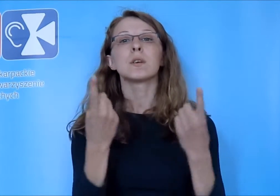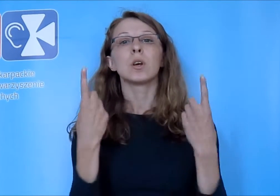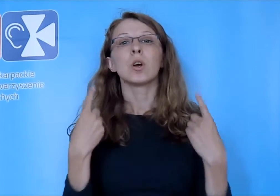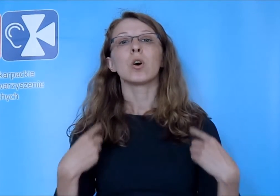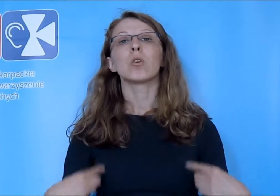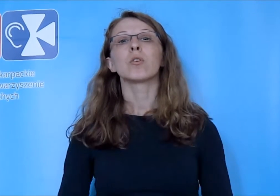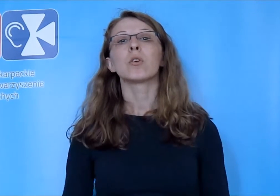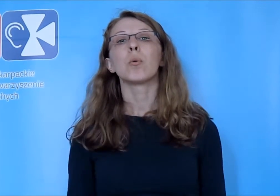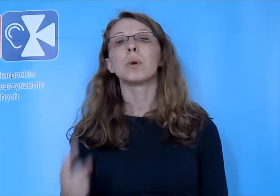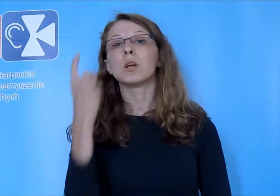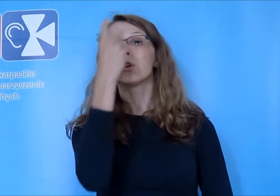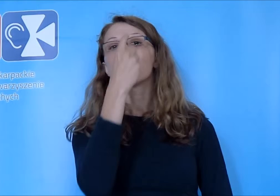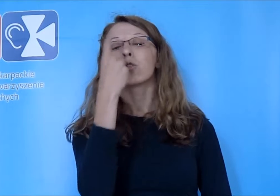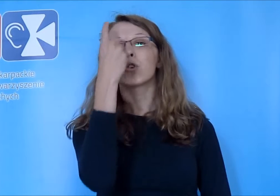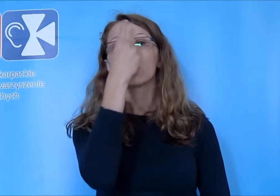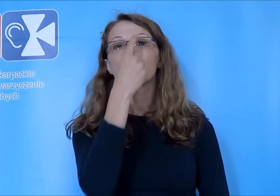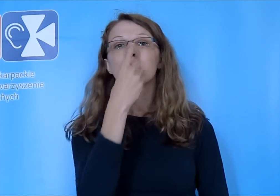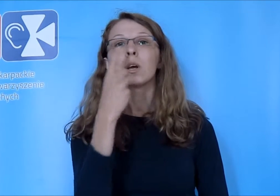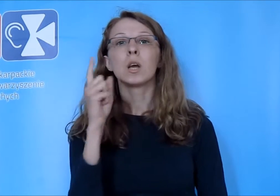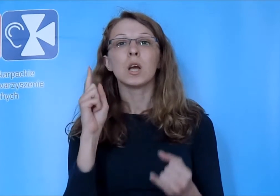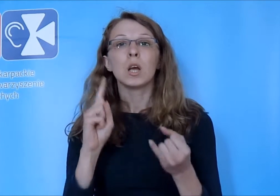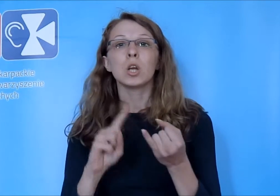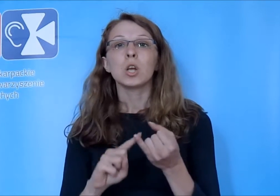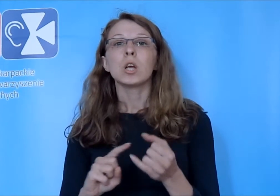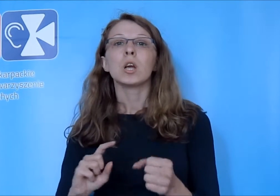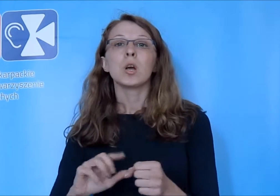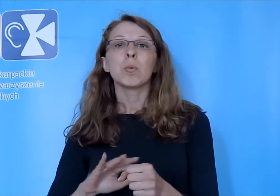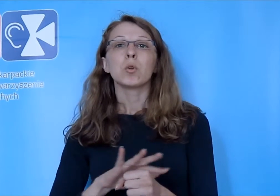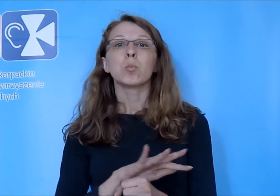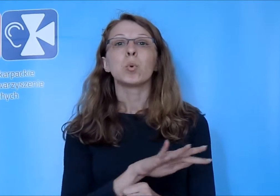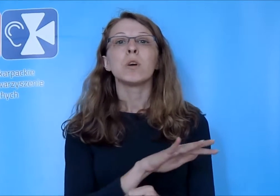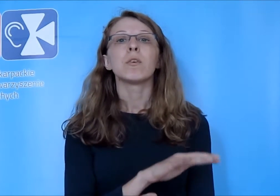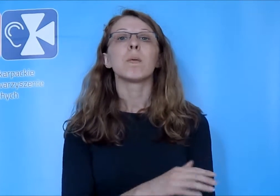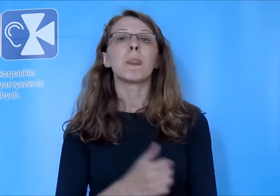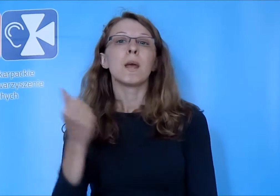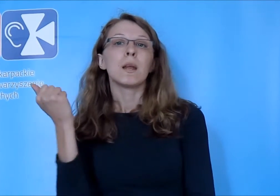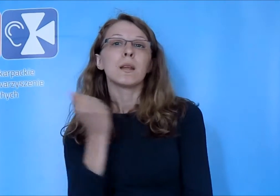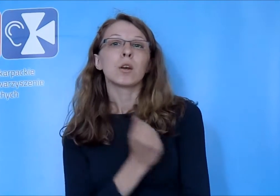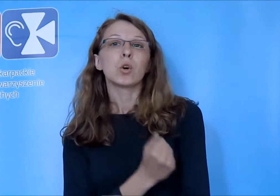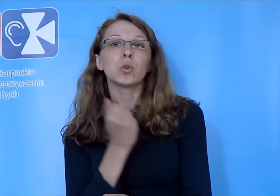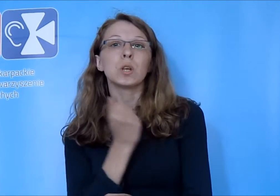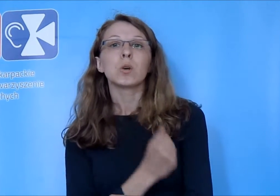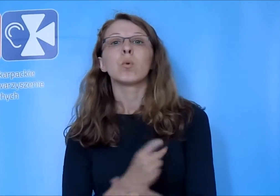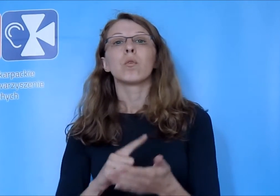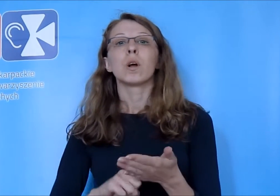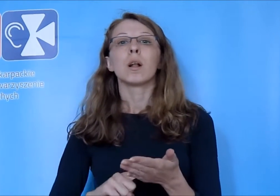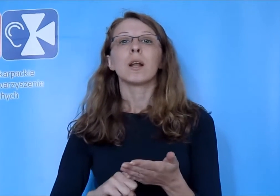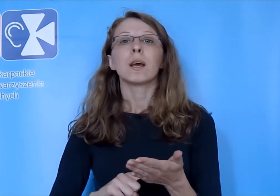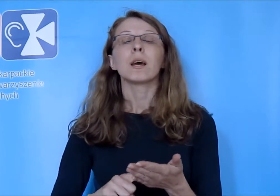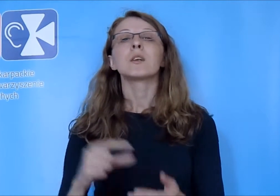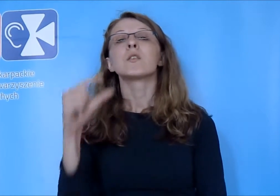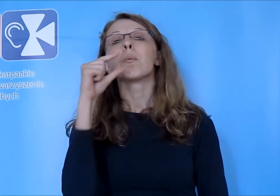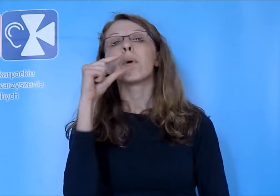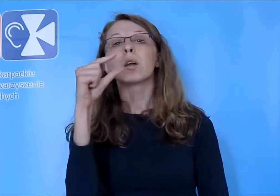niechczęśne i pod wpływem substancji psychoaktywnych. W latach